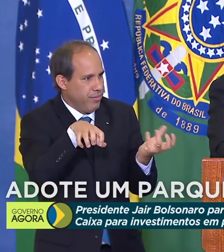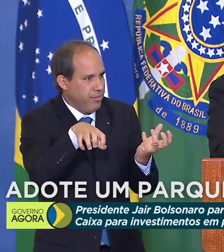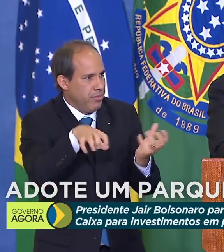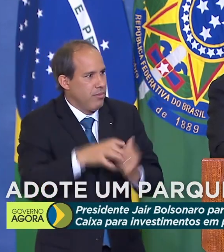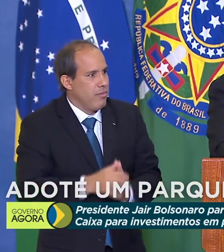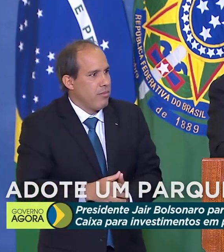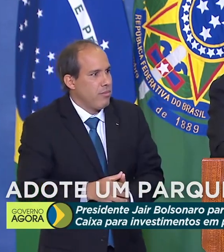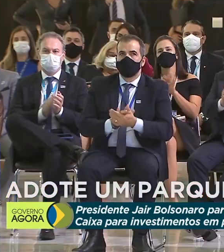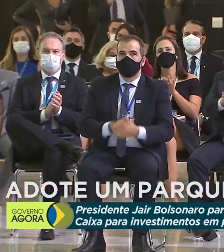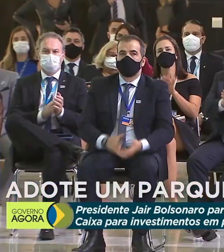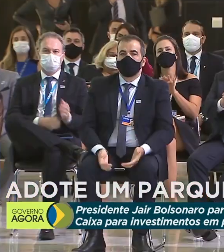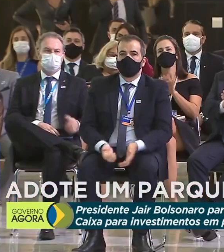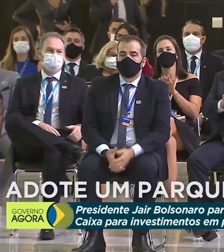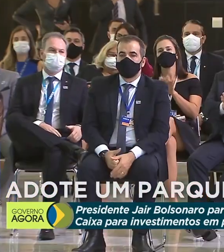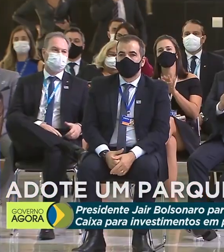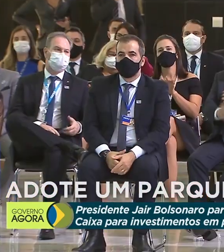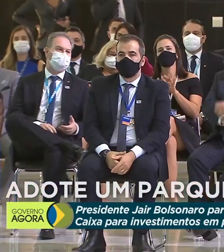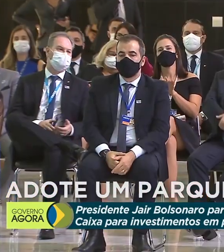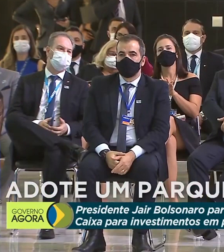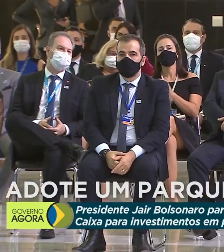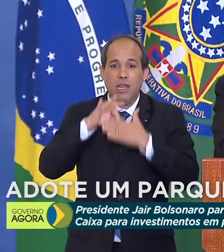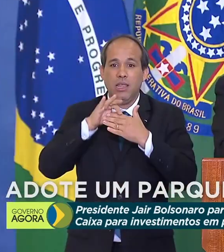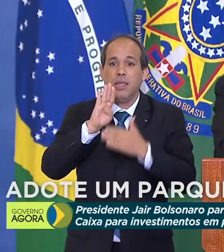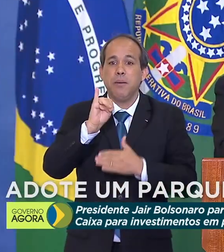tendo à frente a Bia Kis,